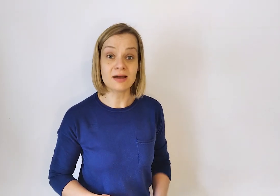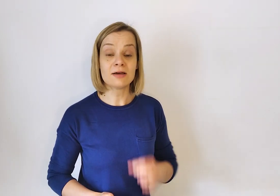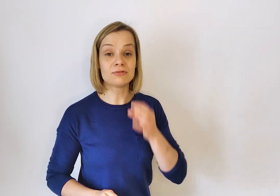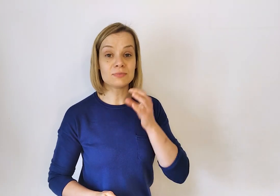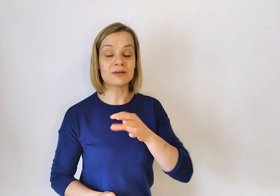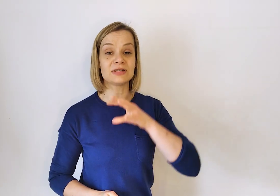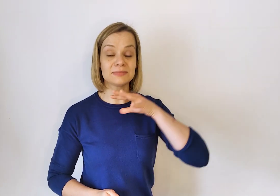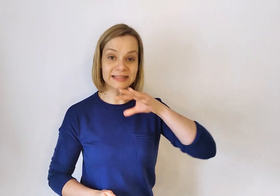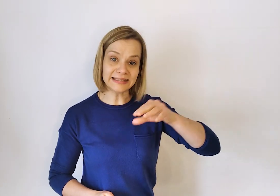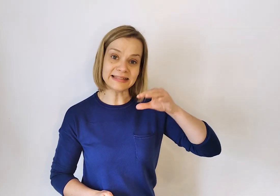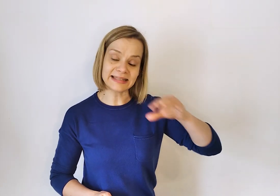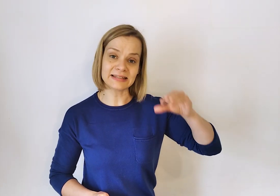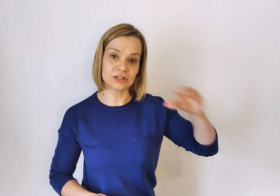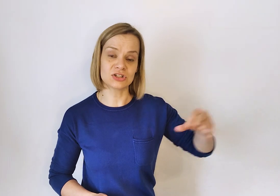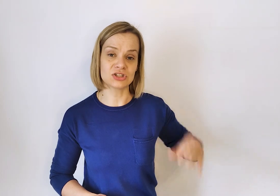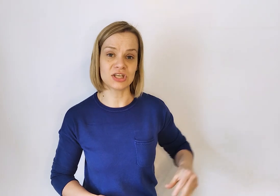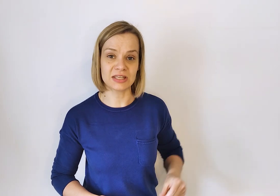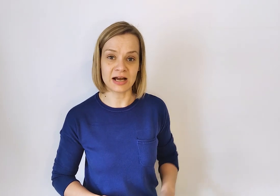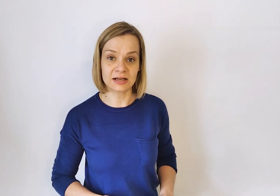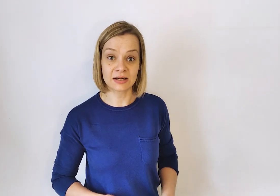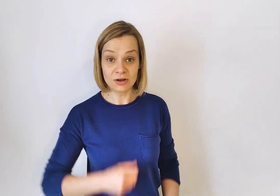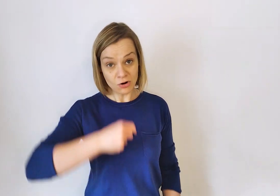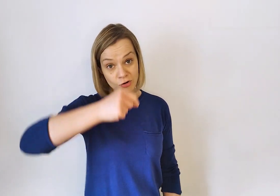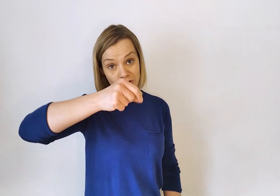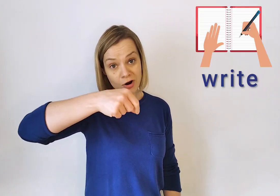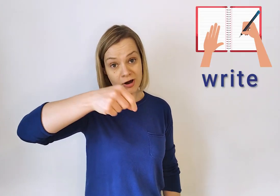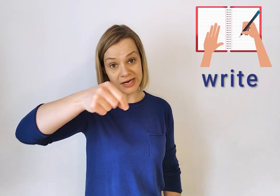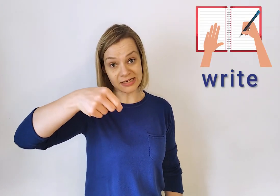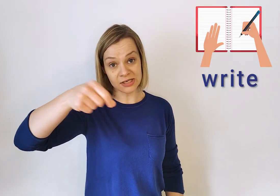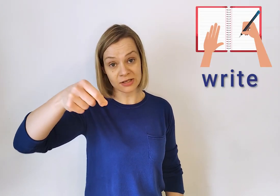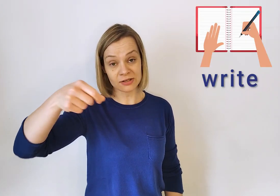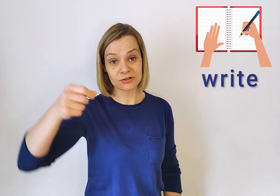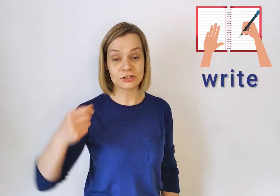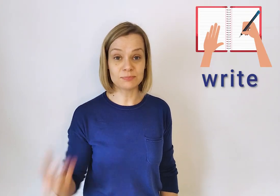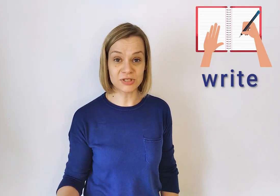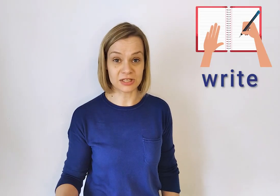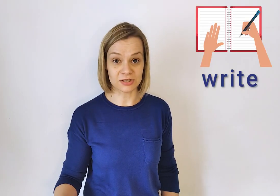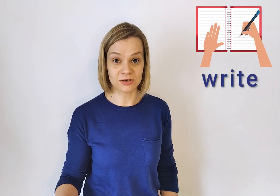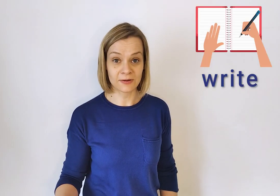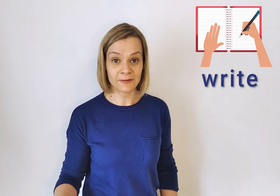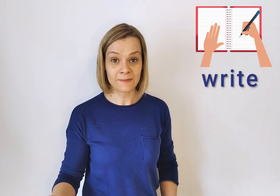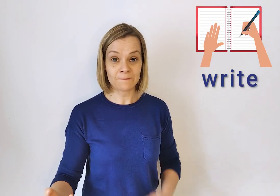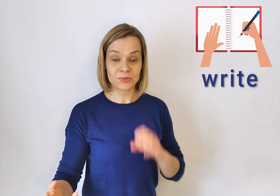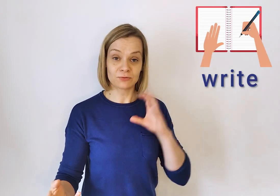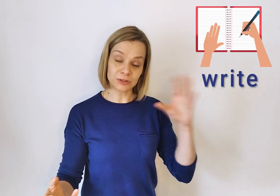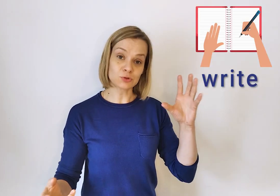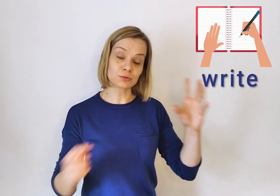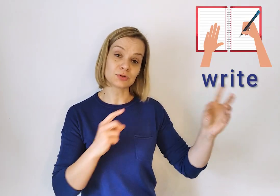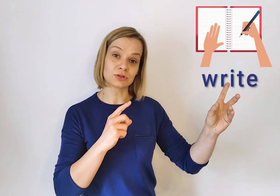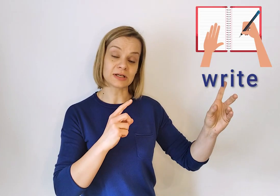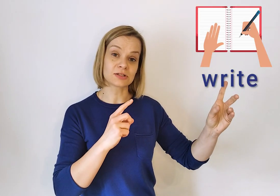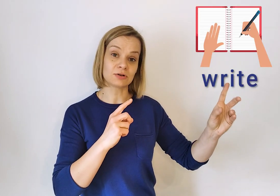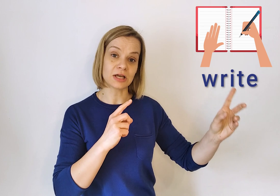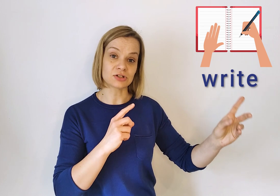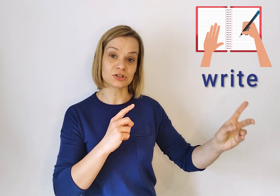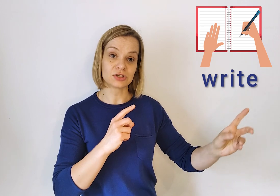Wymawiam identycznie jak right, czyli pisać. Warto sobie to tak skojarzyć.